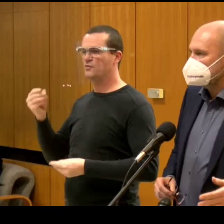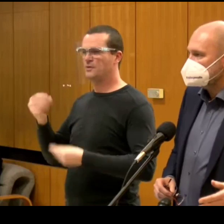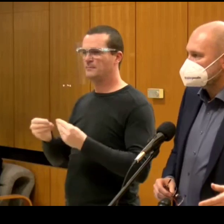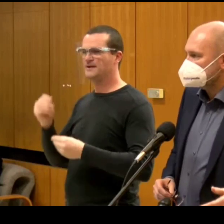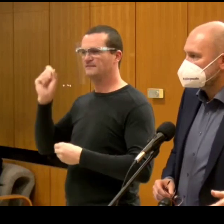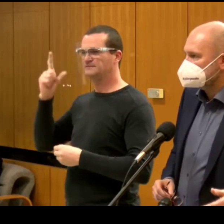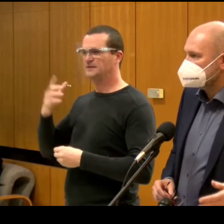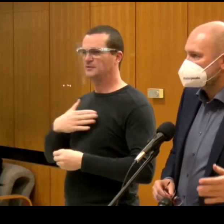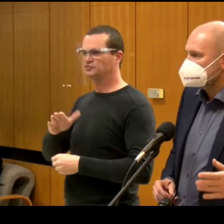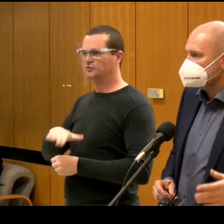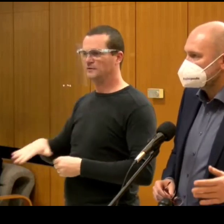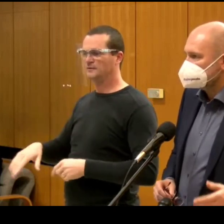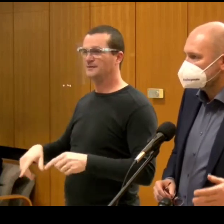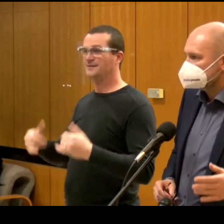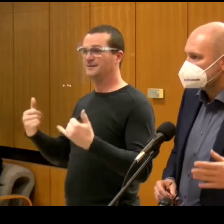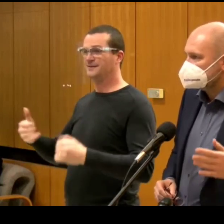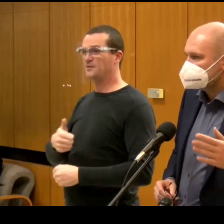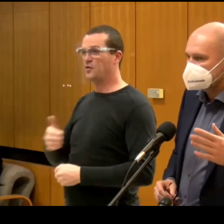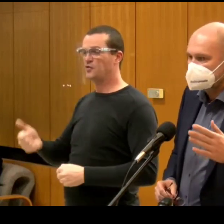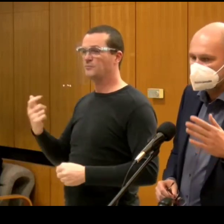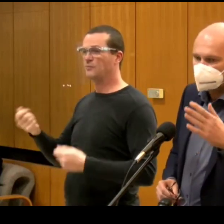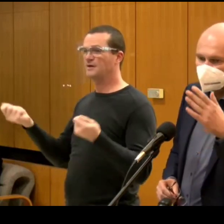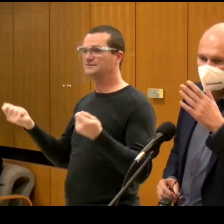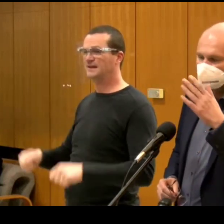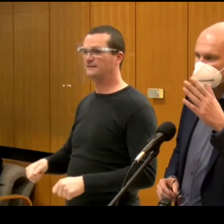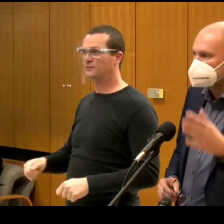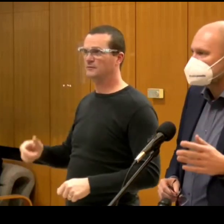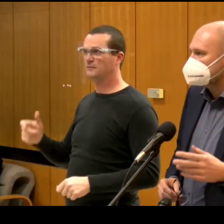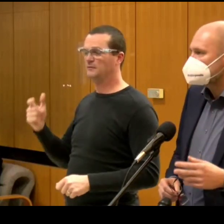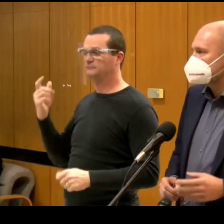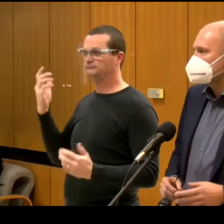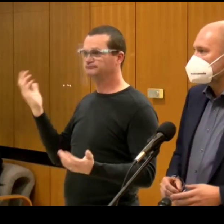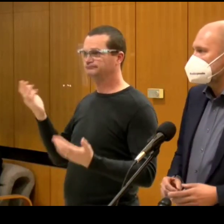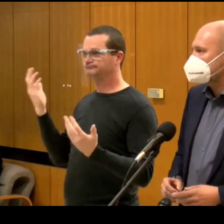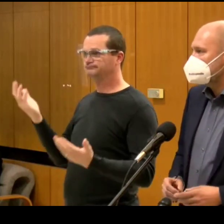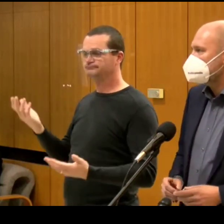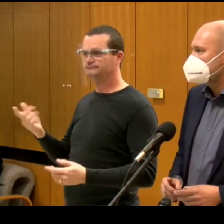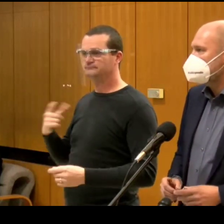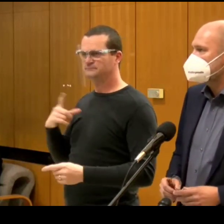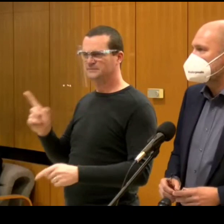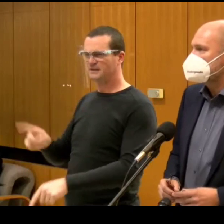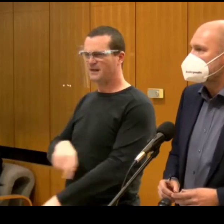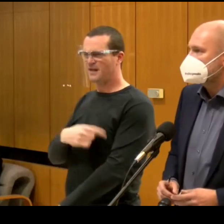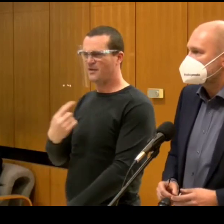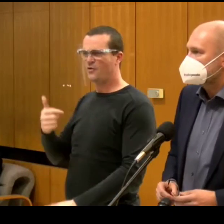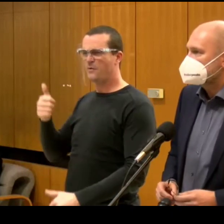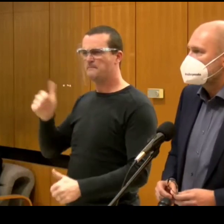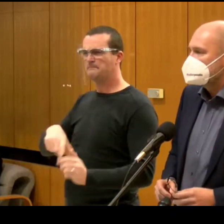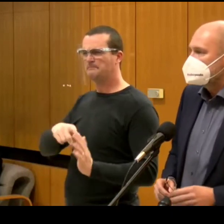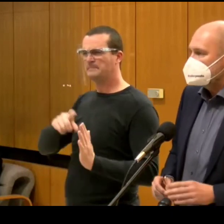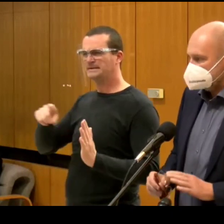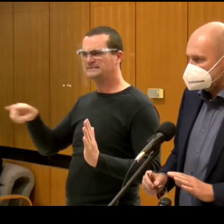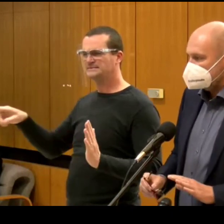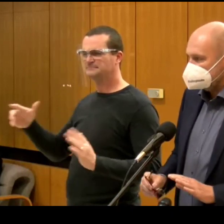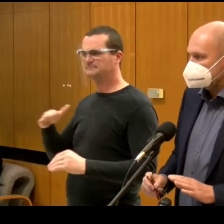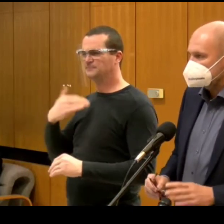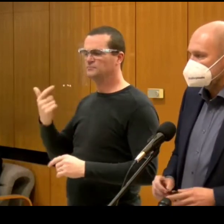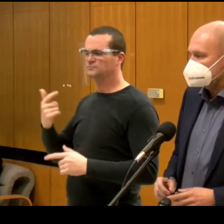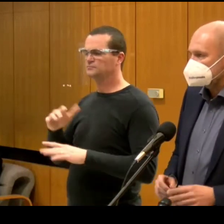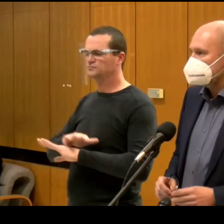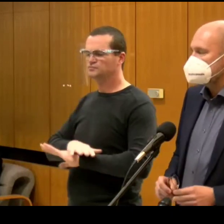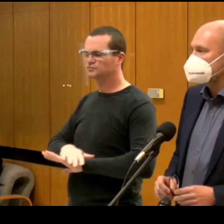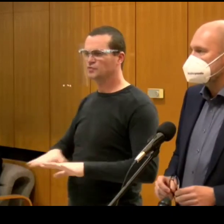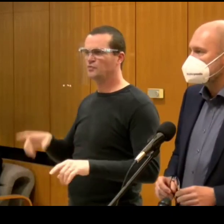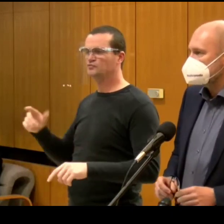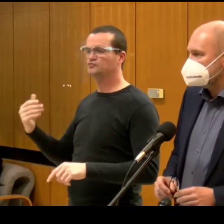zdelanie našich detí. Však oni tento rok boli zatvorení veľmi dlho, celé mesiace. Tak stačilo s